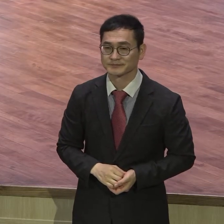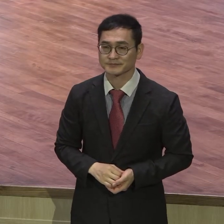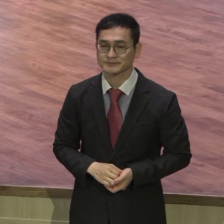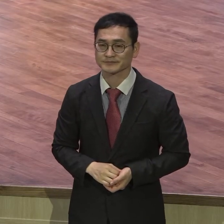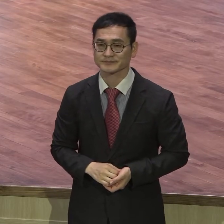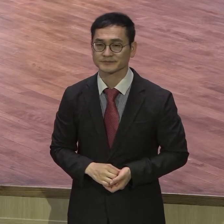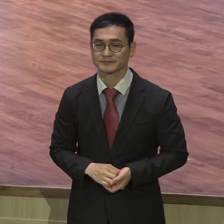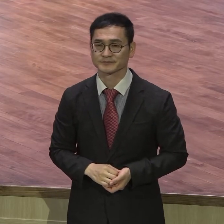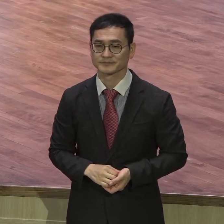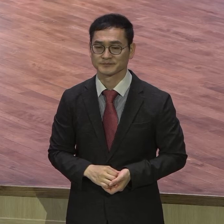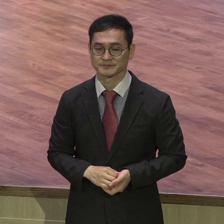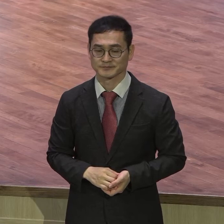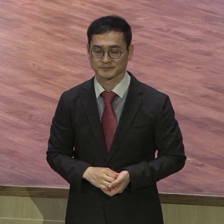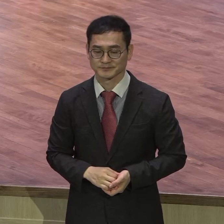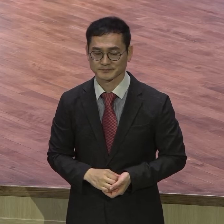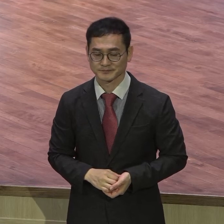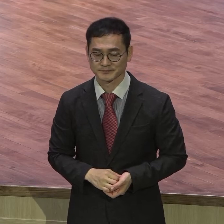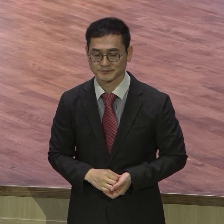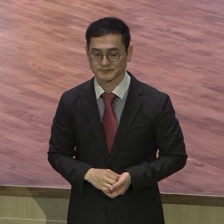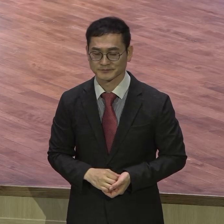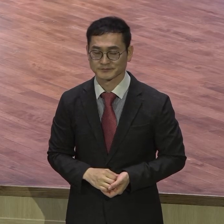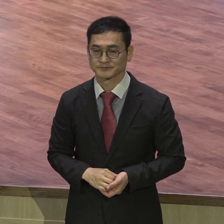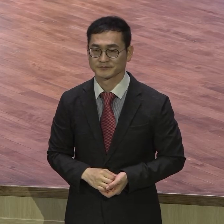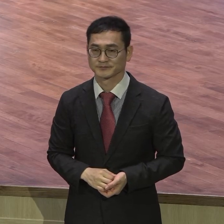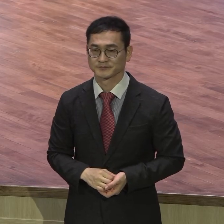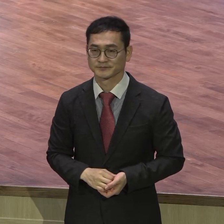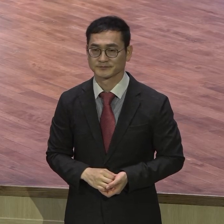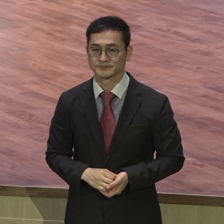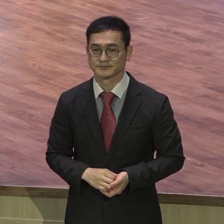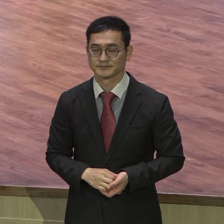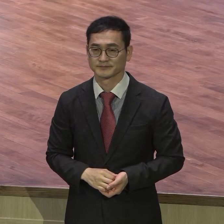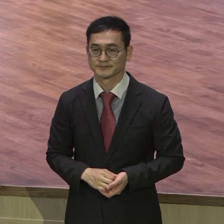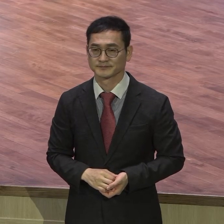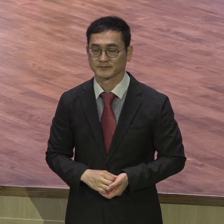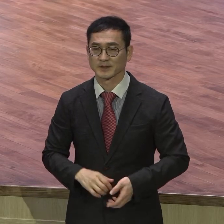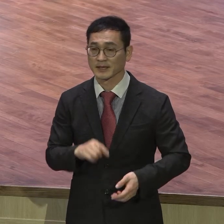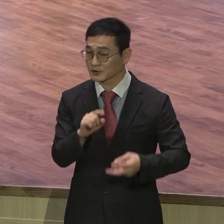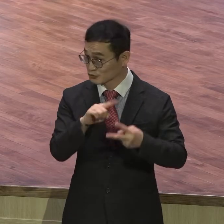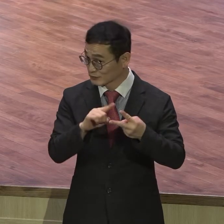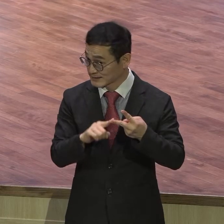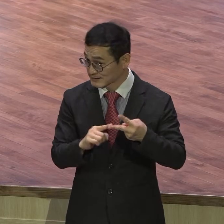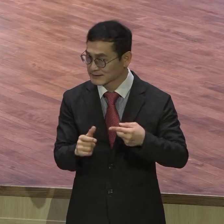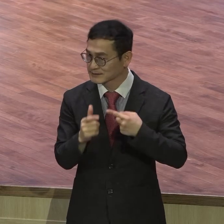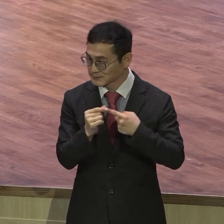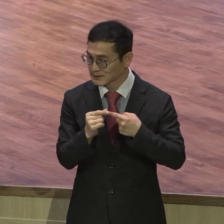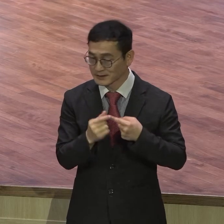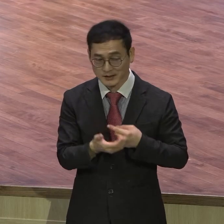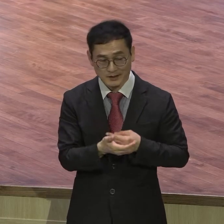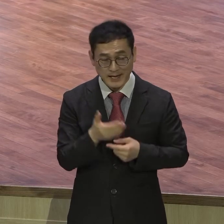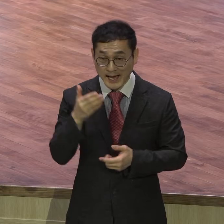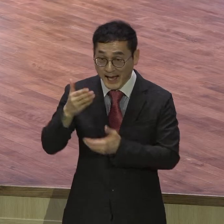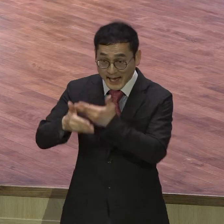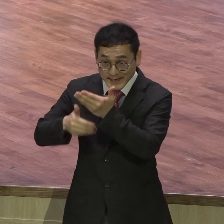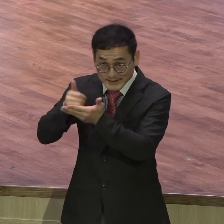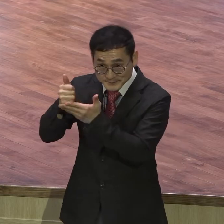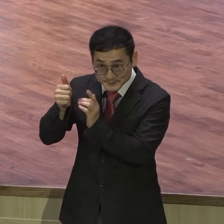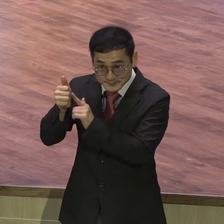여기서 두 가지 부분은요. 주의 깊게 봐야 되는데 첫째로 너희의 하나님 여호와께서 이 땅을